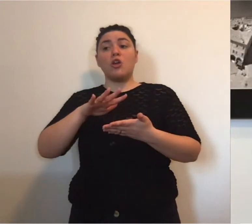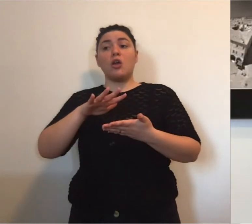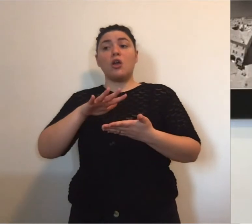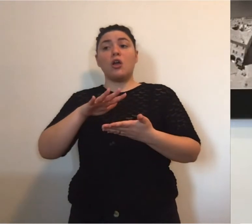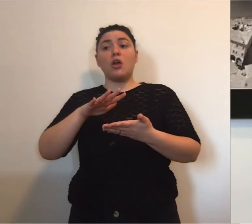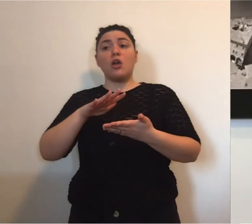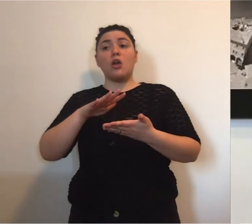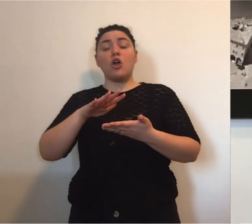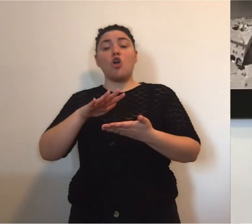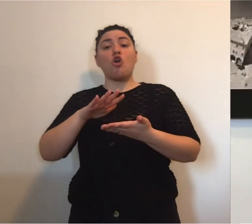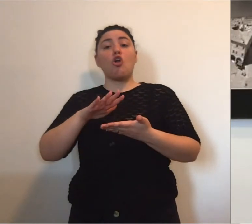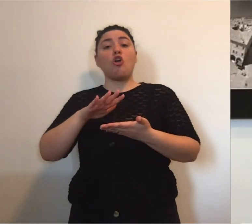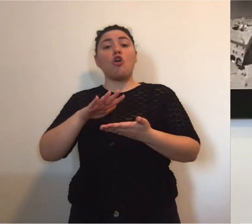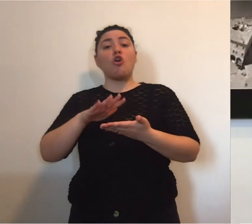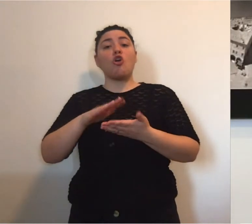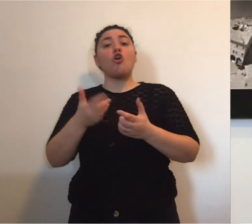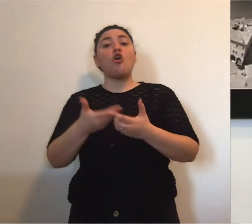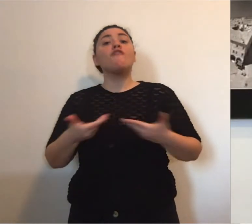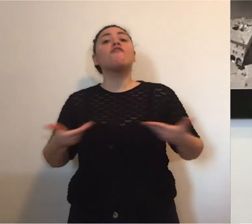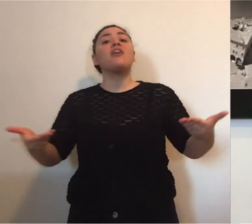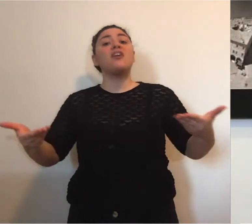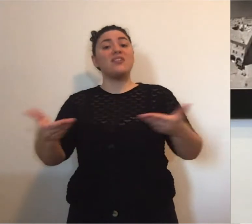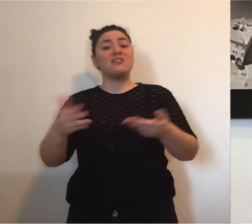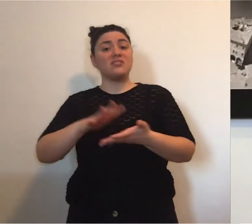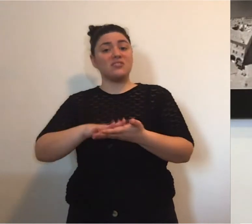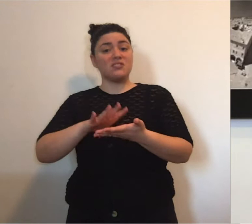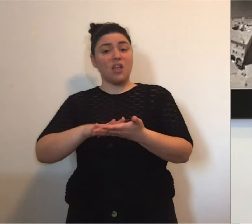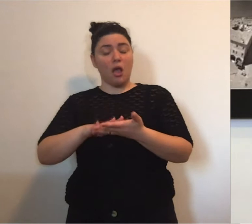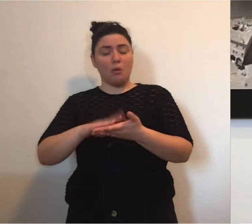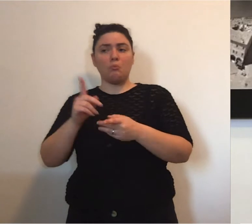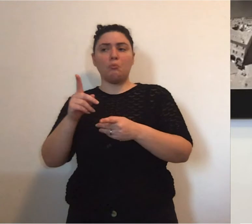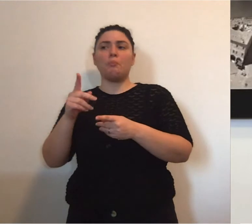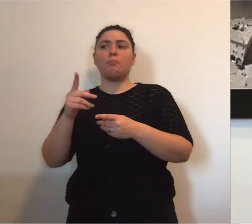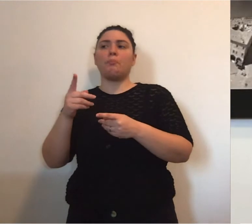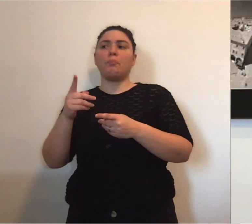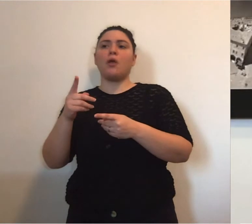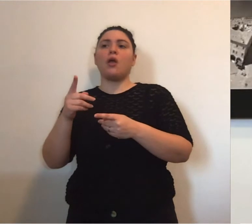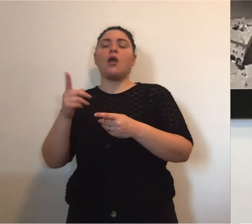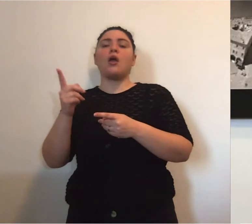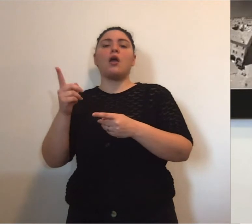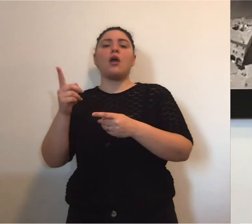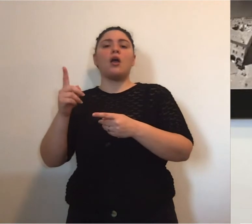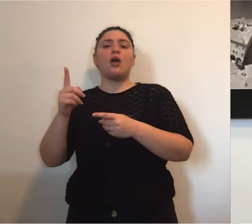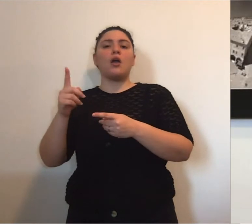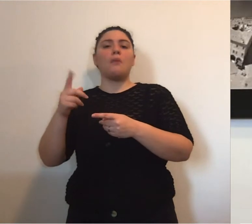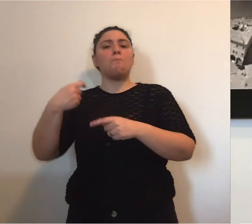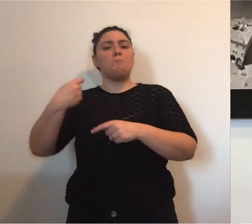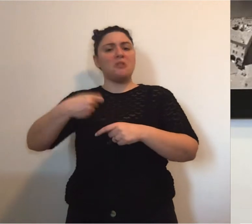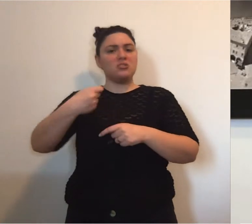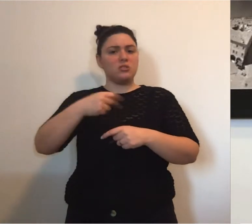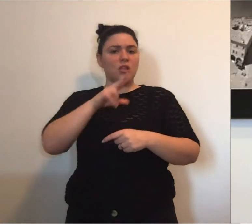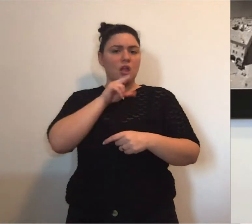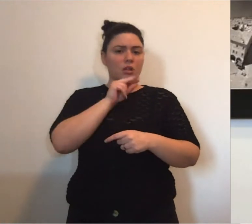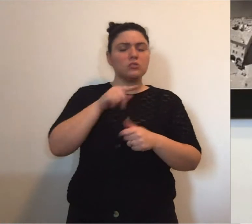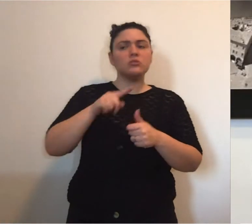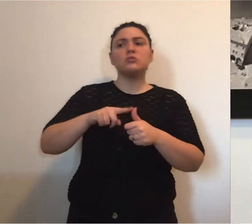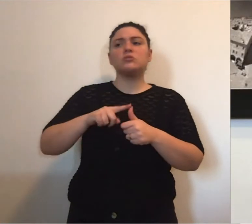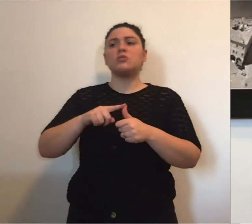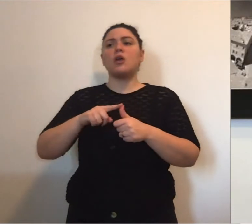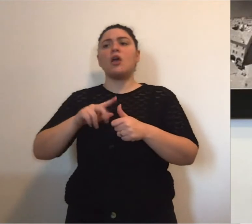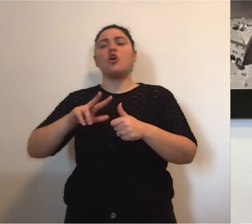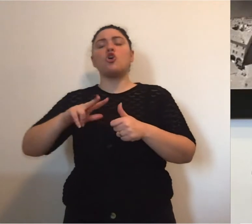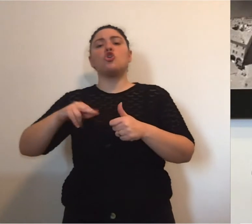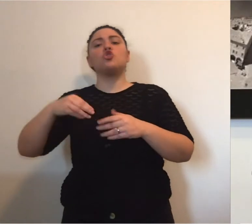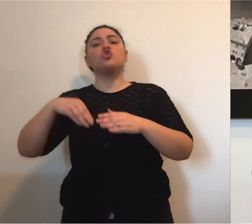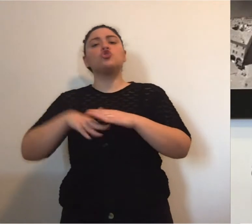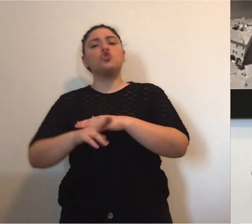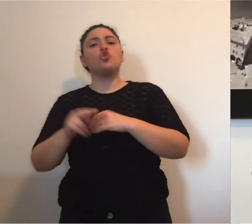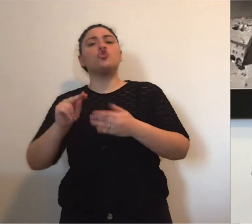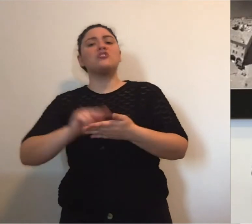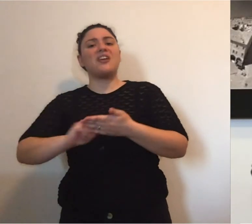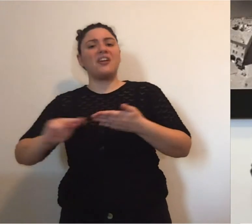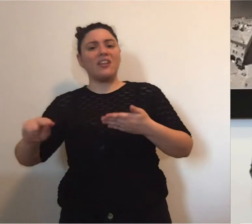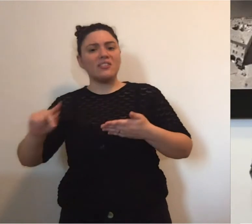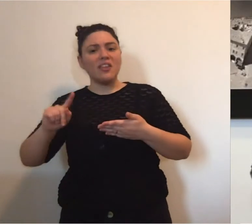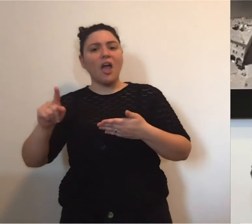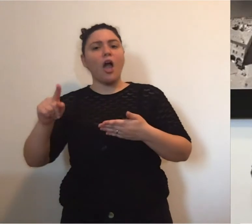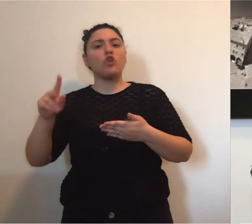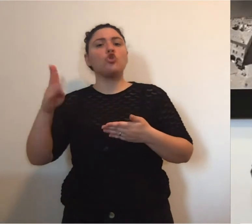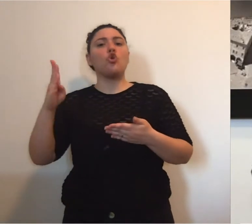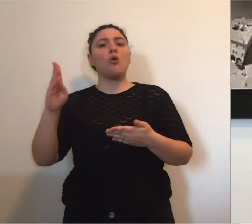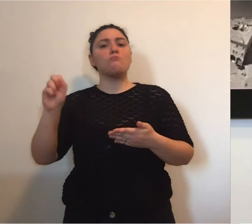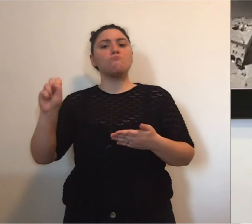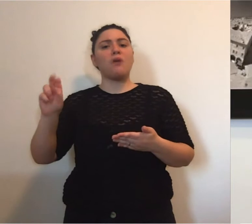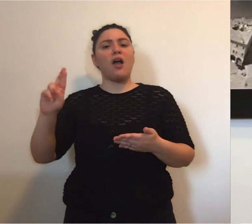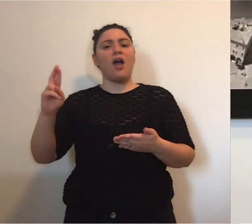Oggi alle 16 c'è stata un'importante conferenza stampa della Regione Emilia Romagna, parlato il Presidente e il Sottosegretario